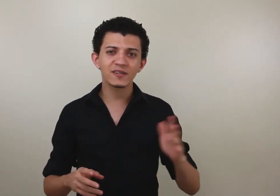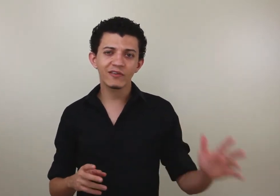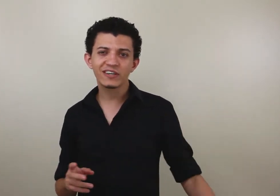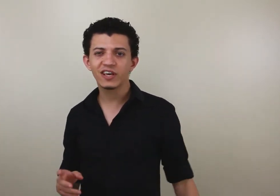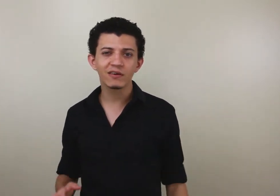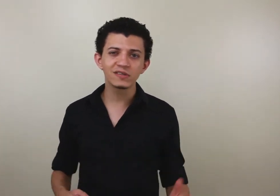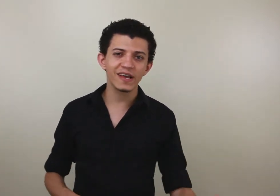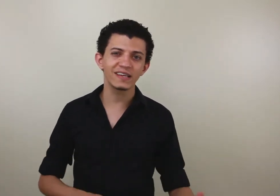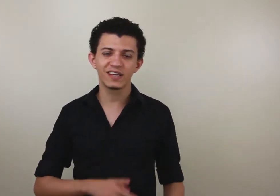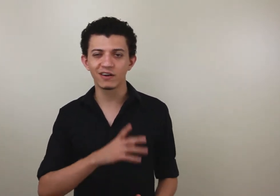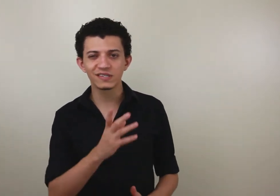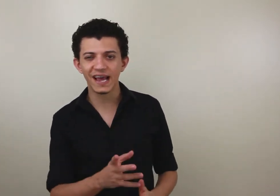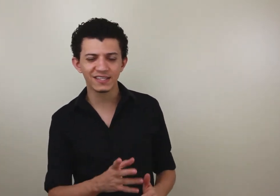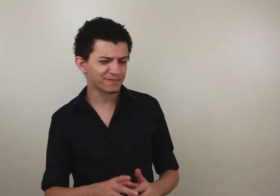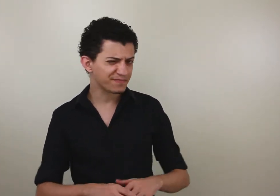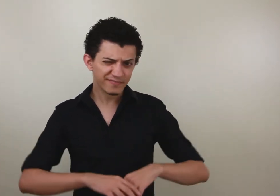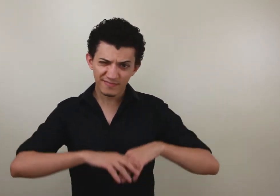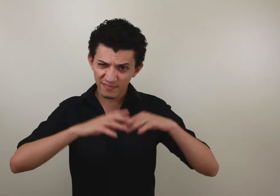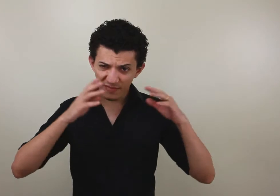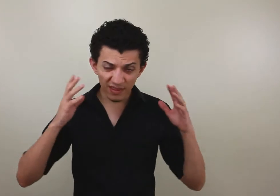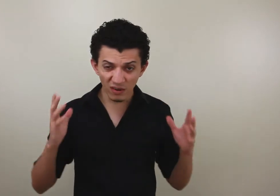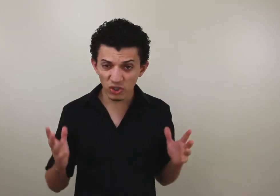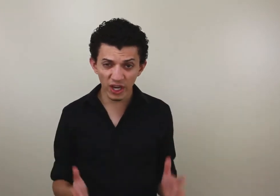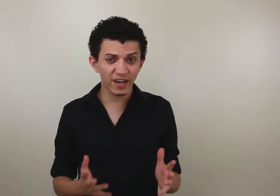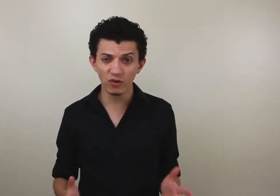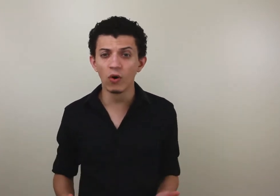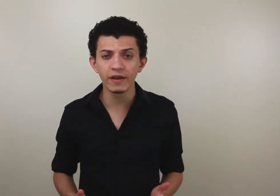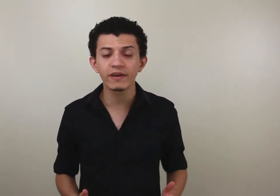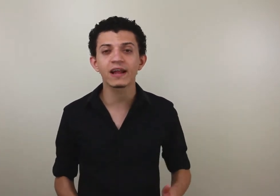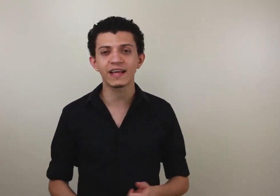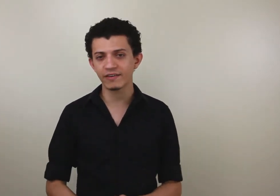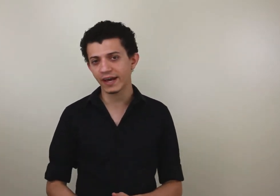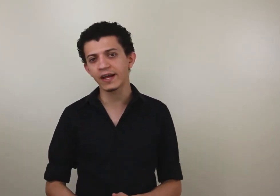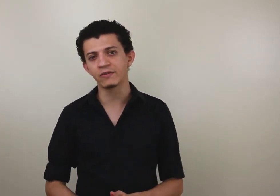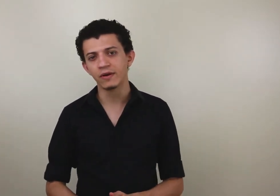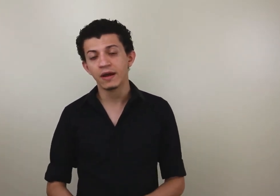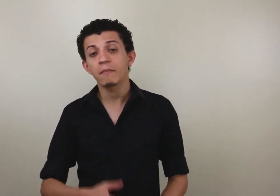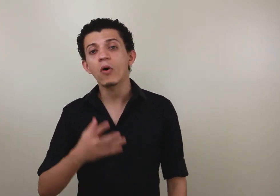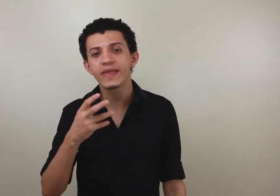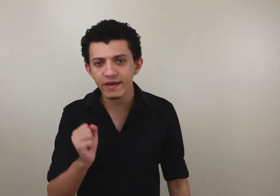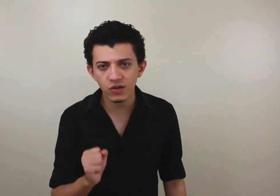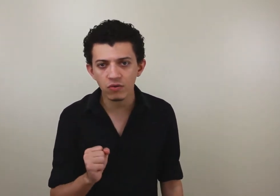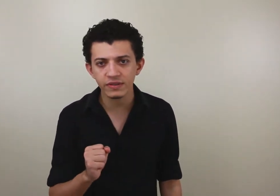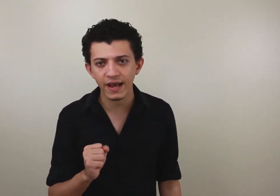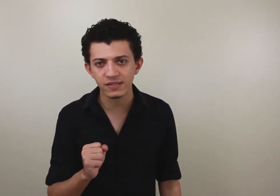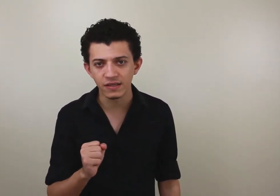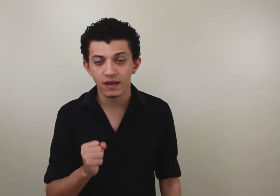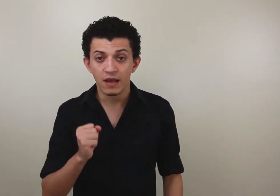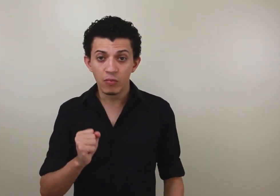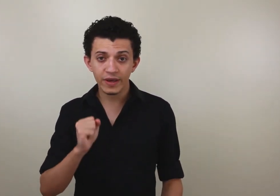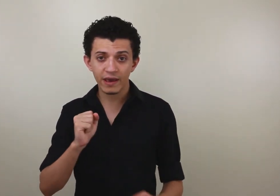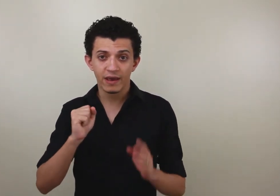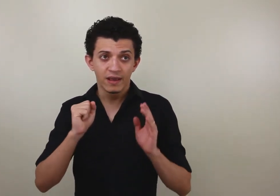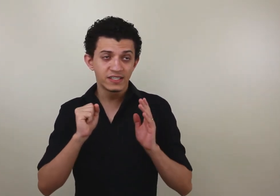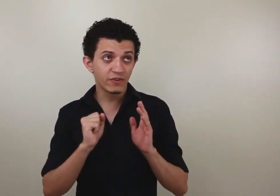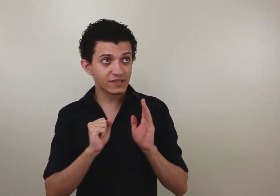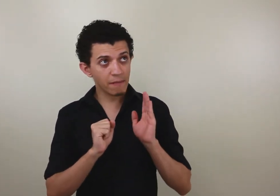pessoa vai chegar no 6, chega no 7, não chega nem no 8 que ela tava querendo. Por que que isso acontece? Porque se você